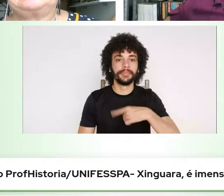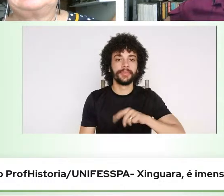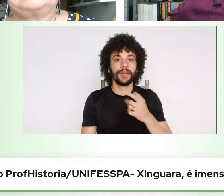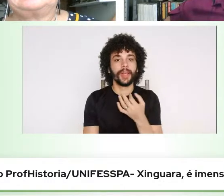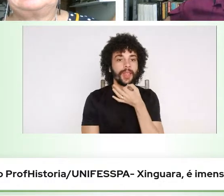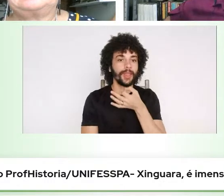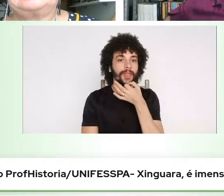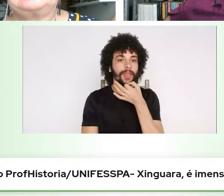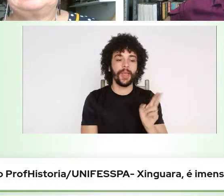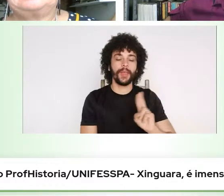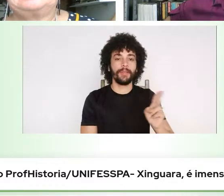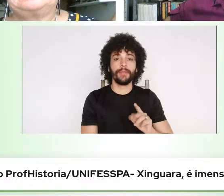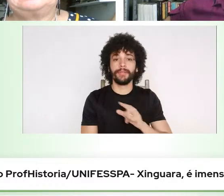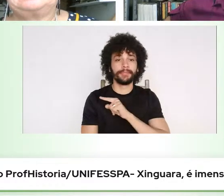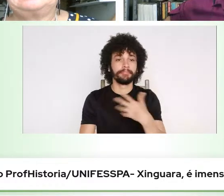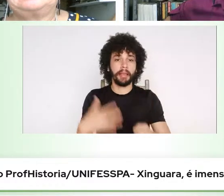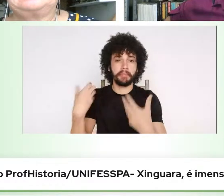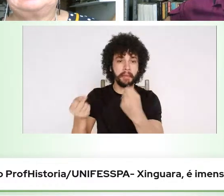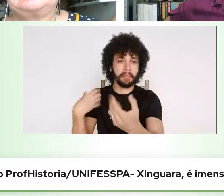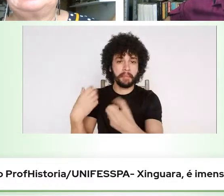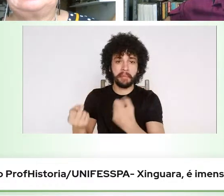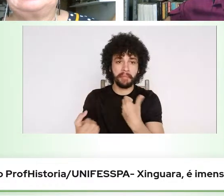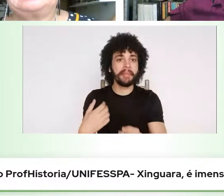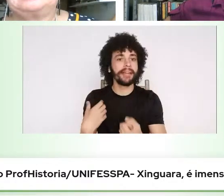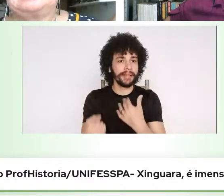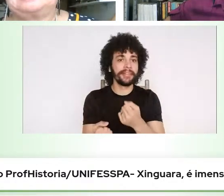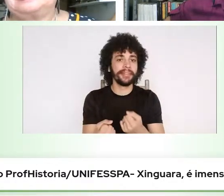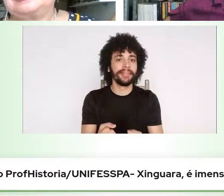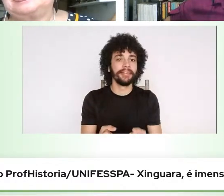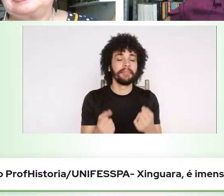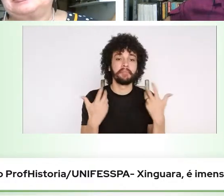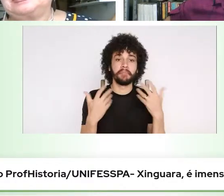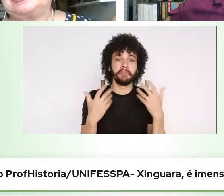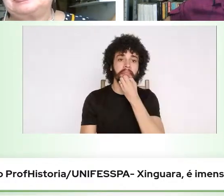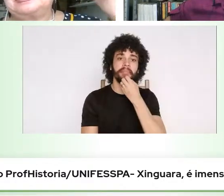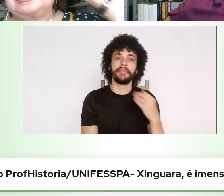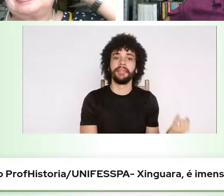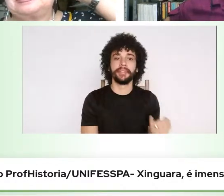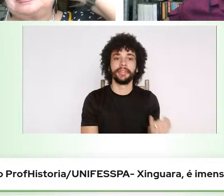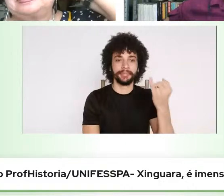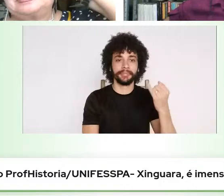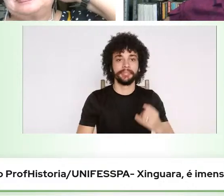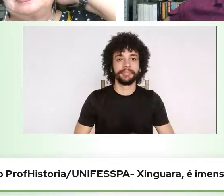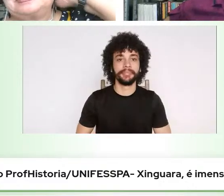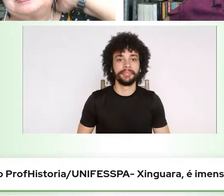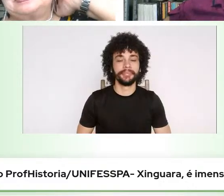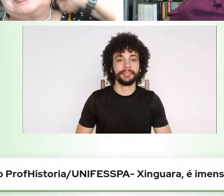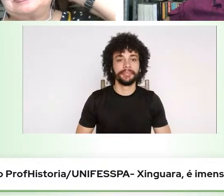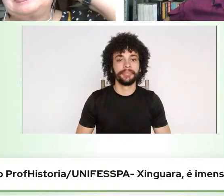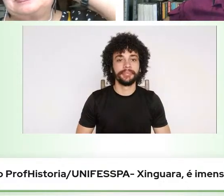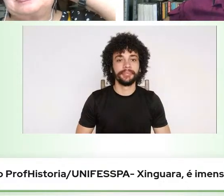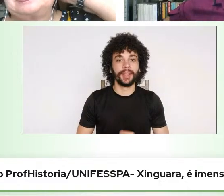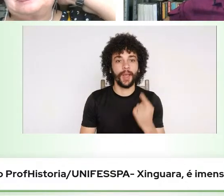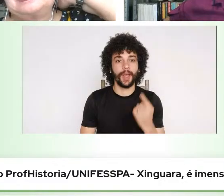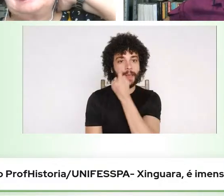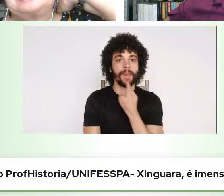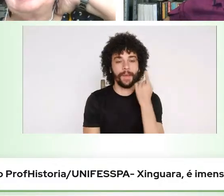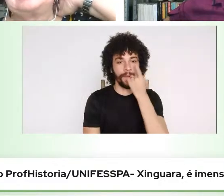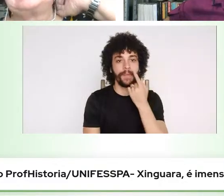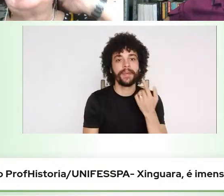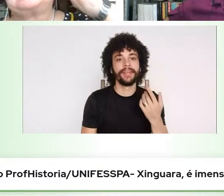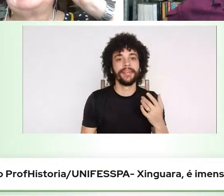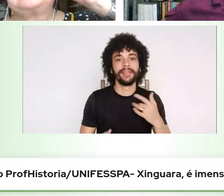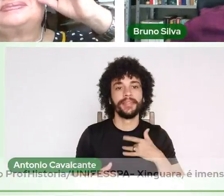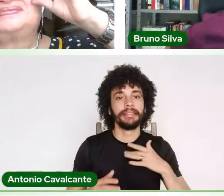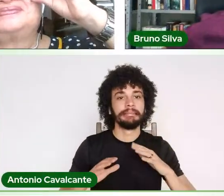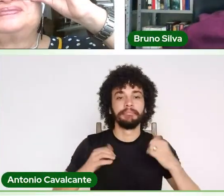da senhora, imediatamente todos foram de acordo que seria um grande nome, e depois de cerca de uma hora a gente conversando aqui, eu não tenho